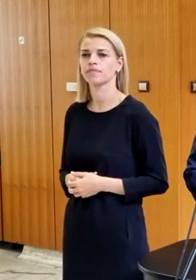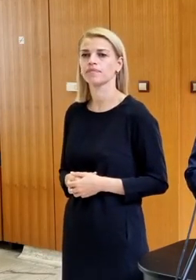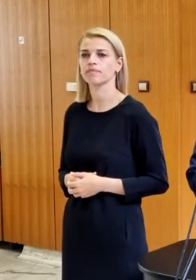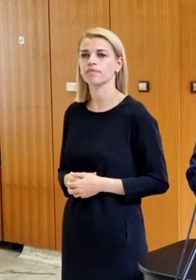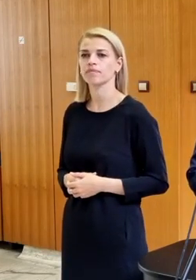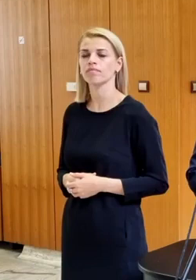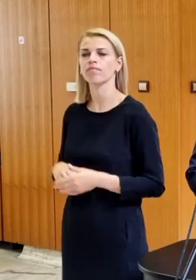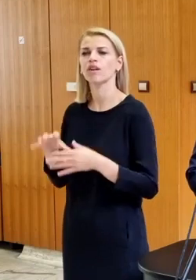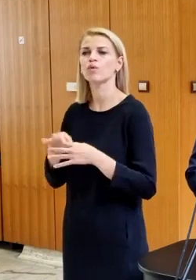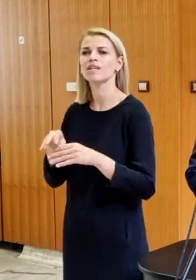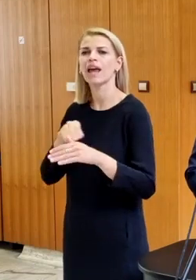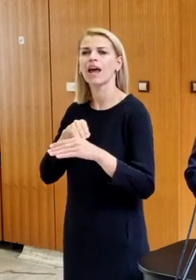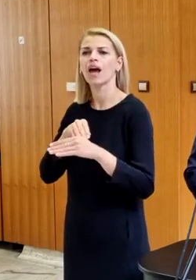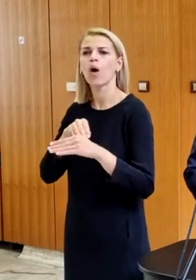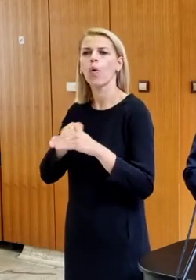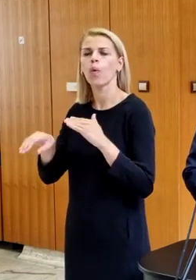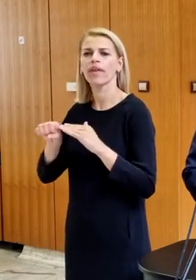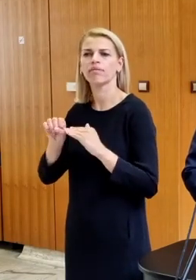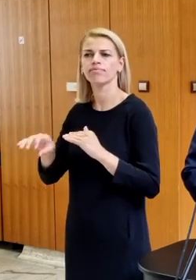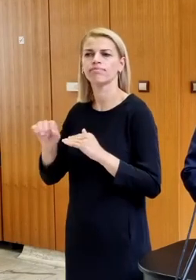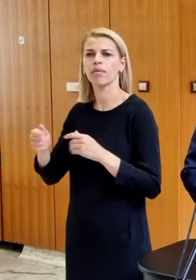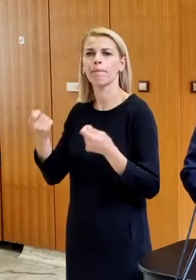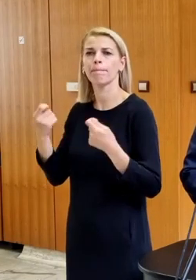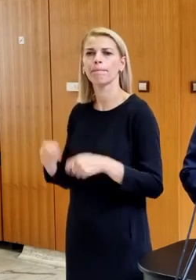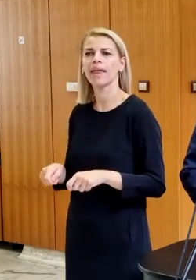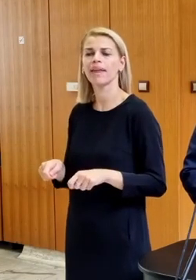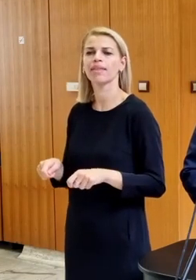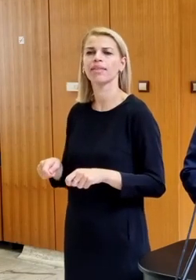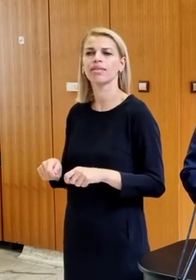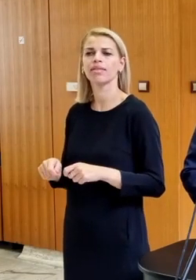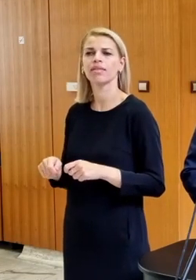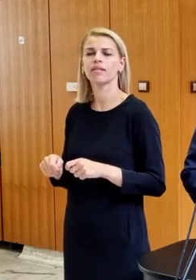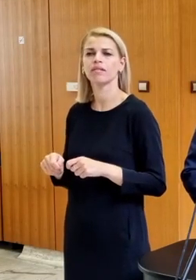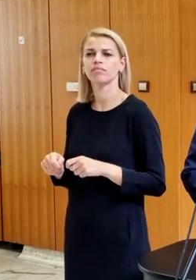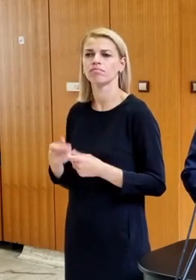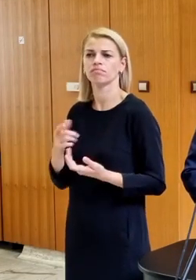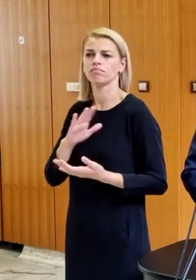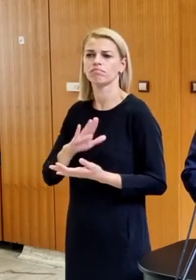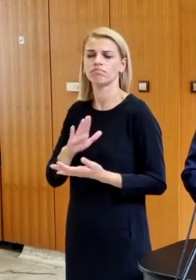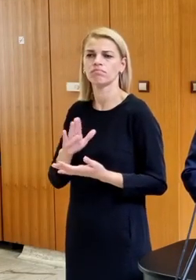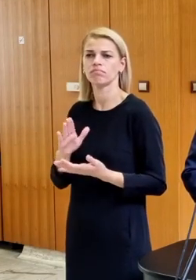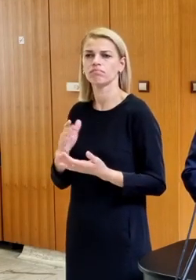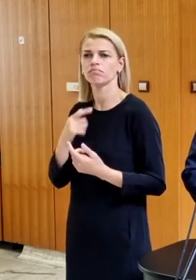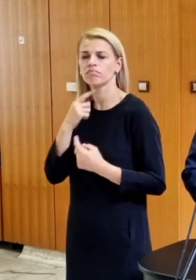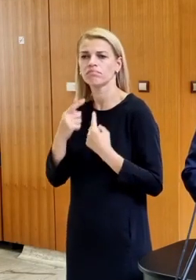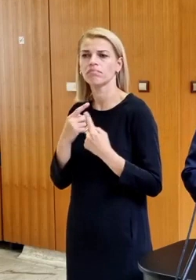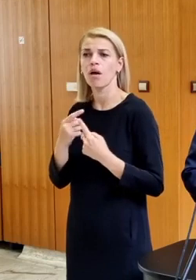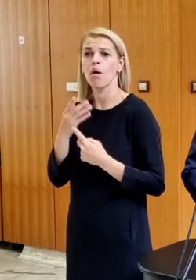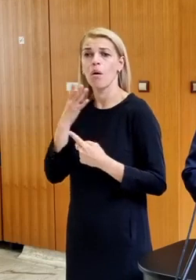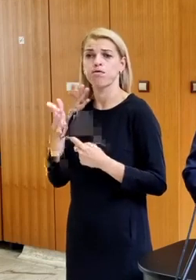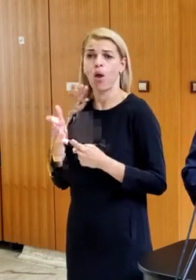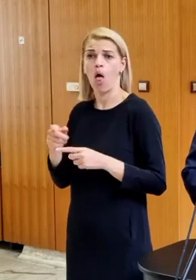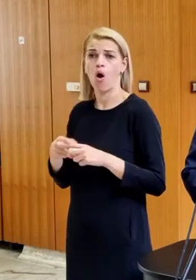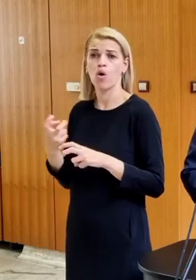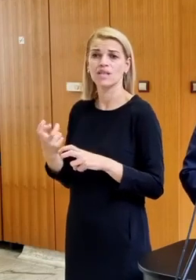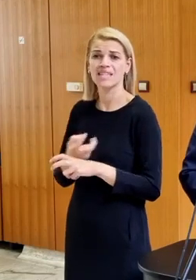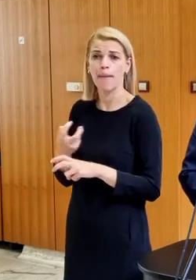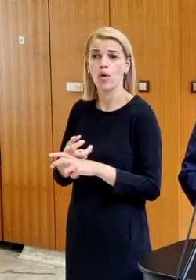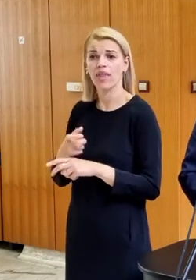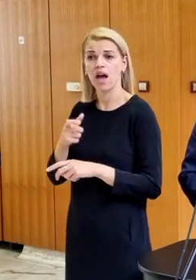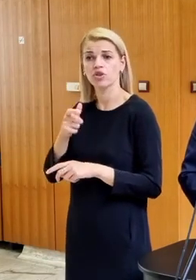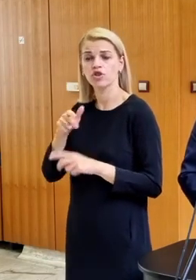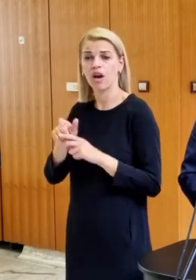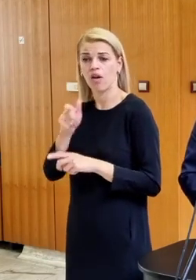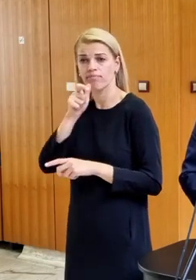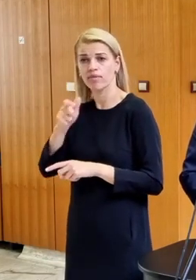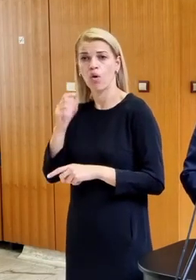toho plynu? Krajiny, ako Švedsko, Dani sa zatiaľ tak nejasným viadru, bola to sabotáž, nebola? Ak